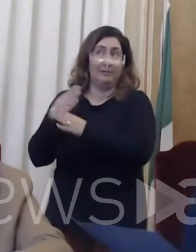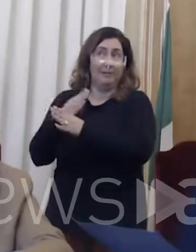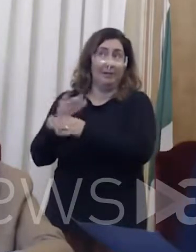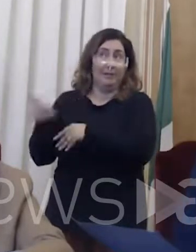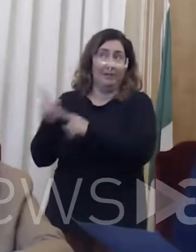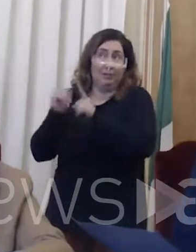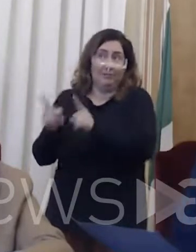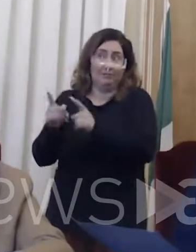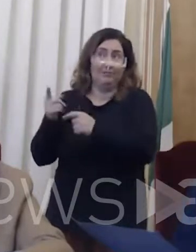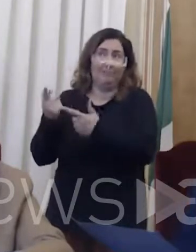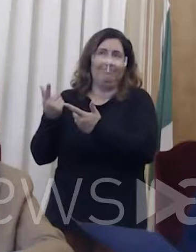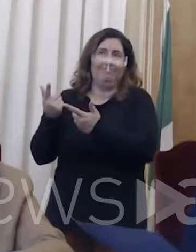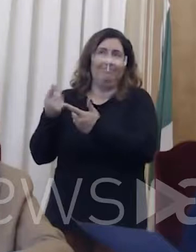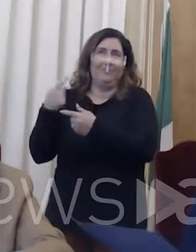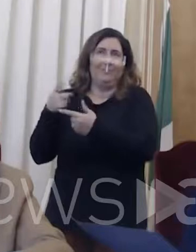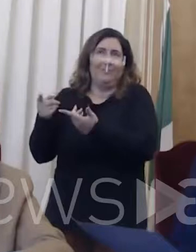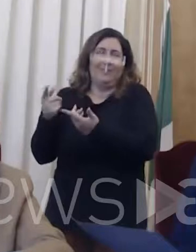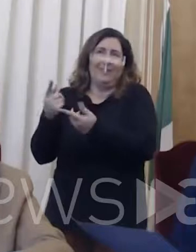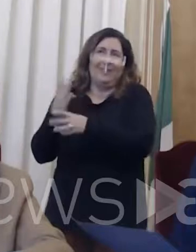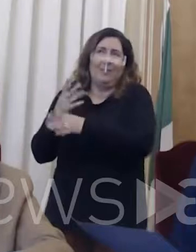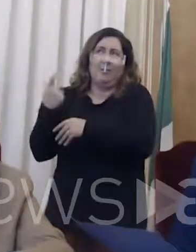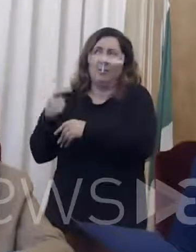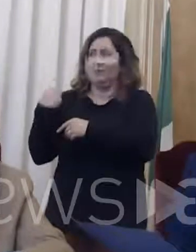alla necessità di realizzarsi del lockdown della scorsa prima.